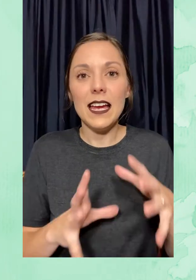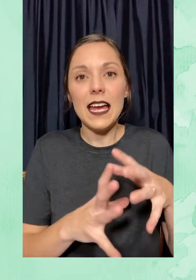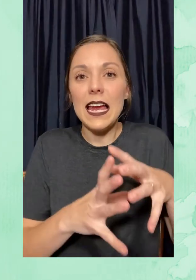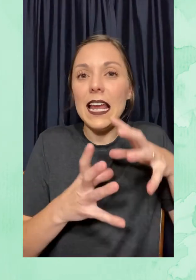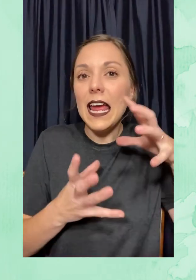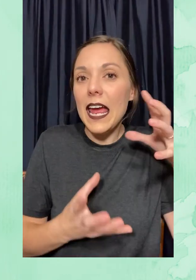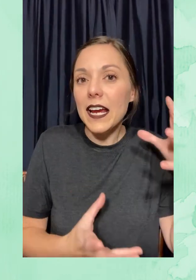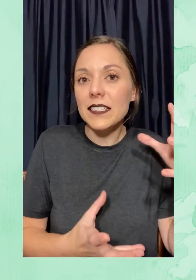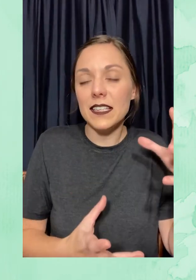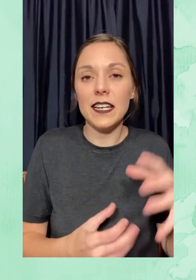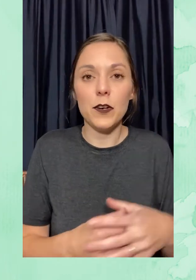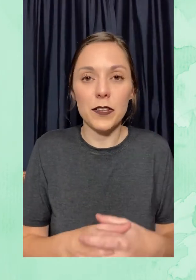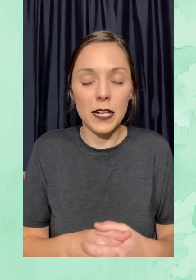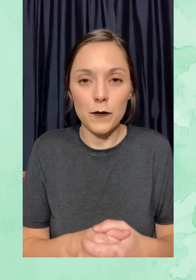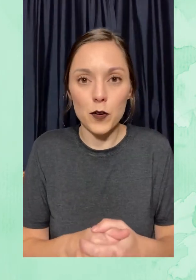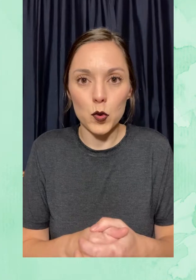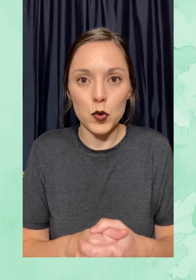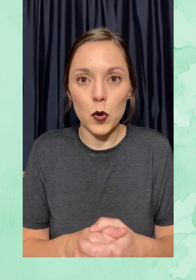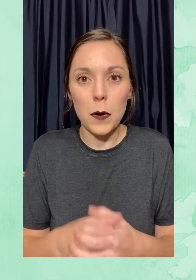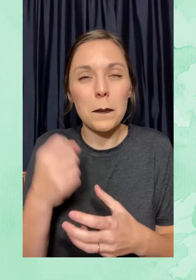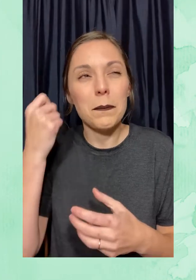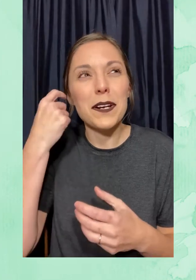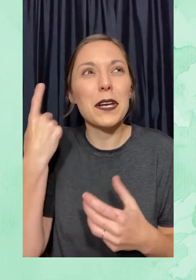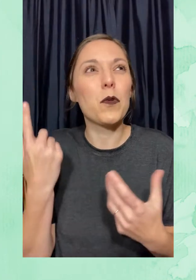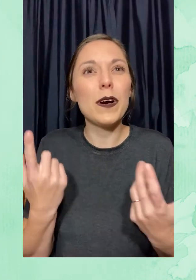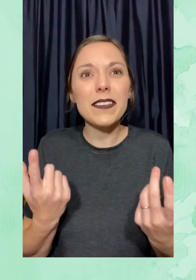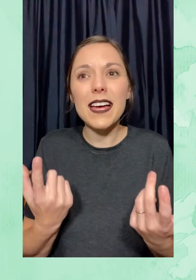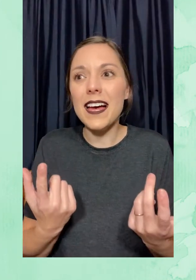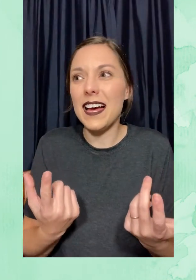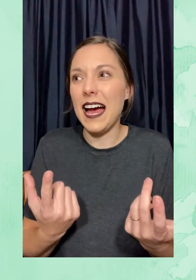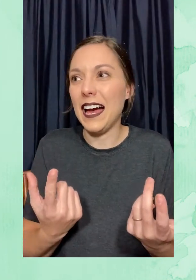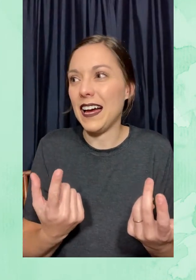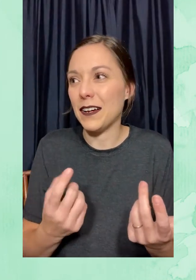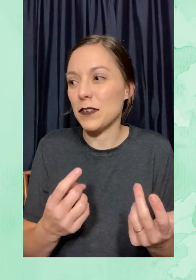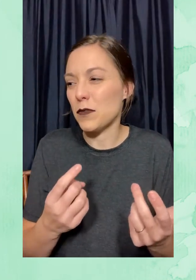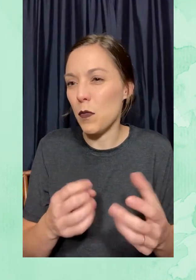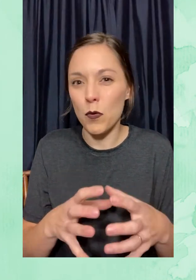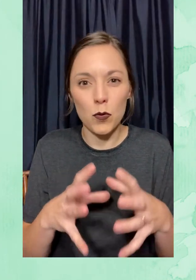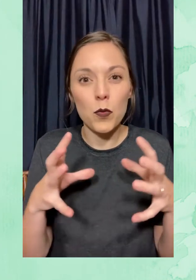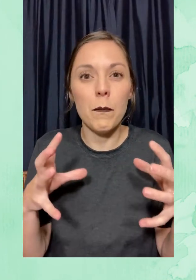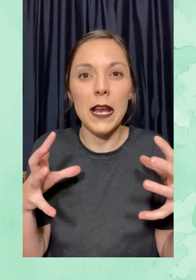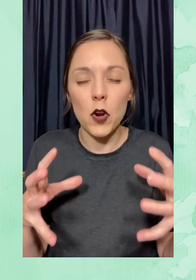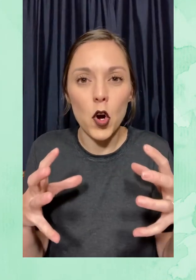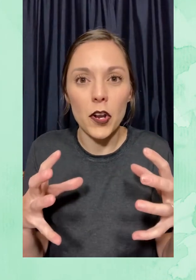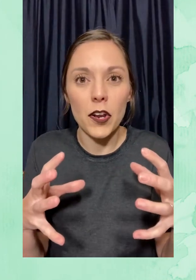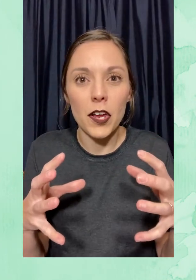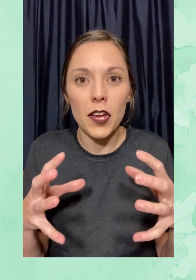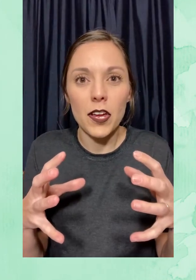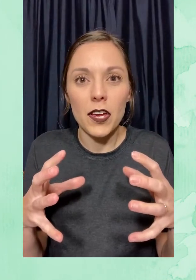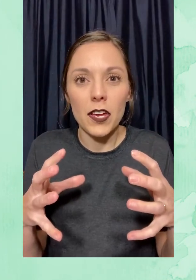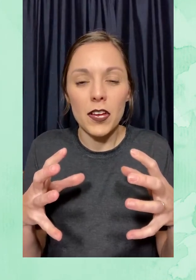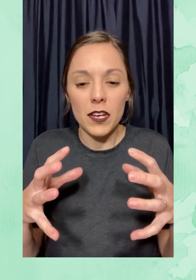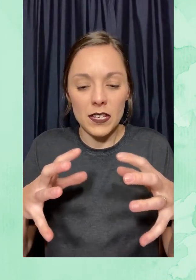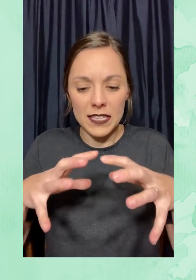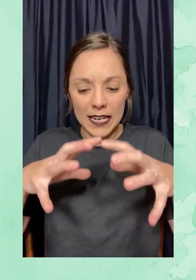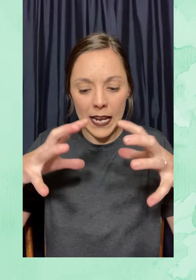El exterior del fruto me recuerda a un melón.